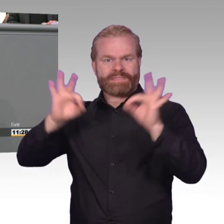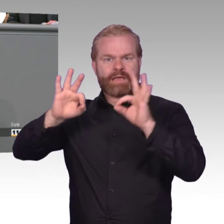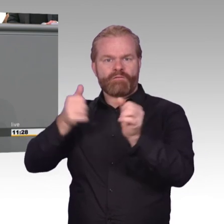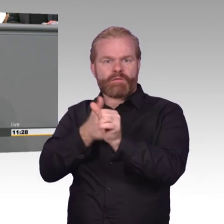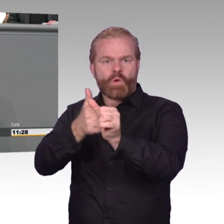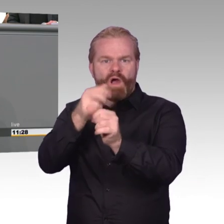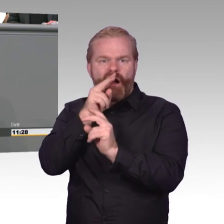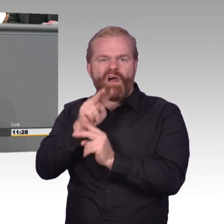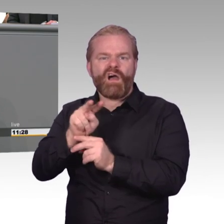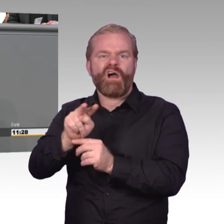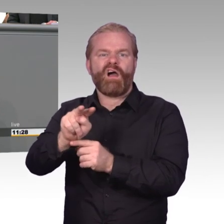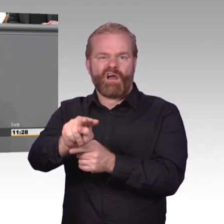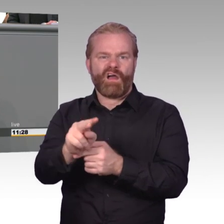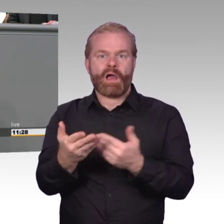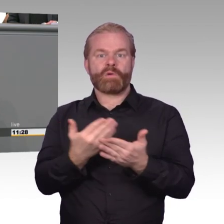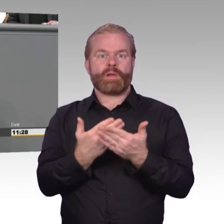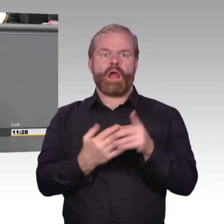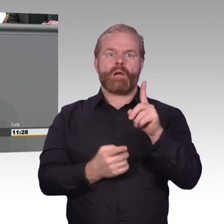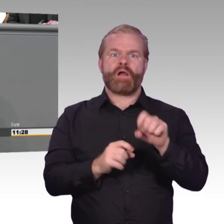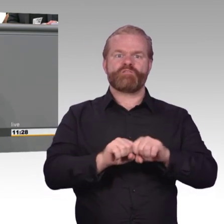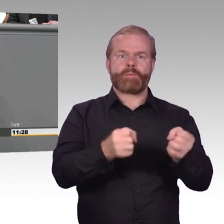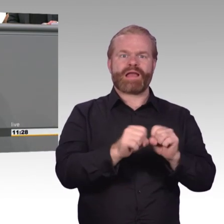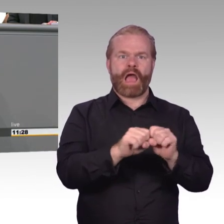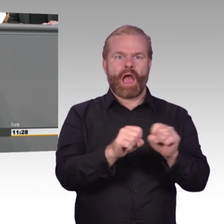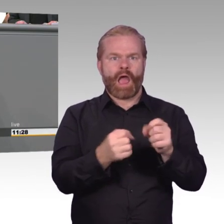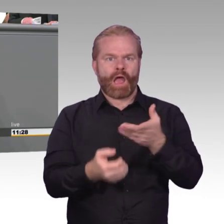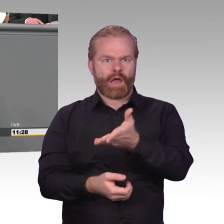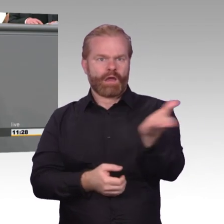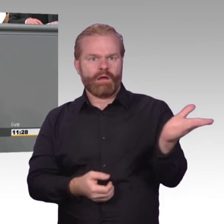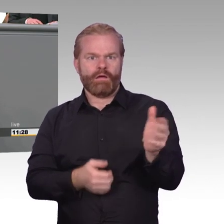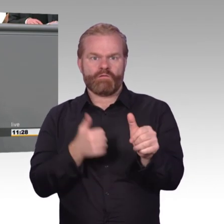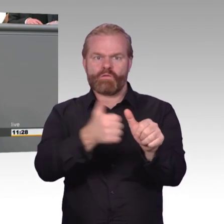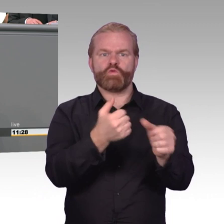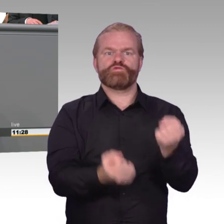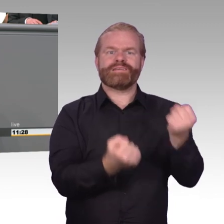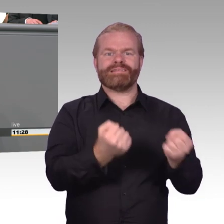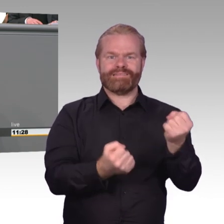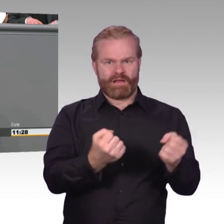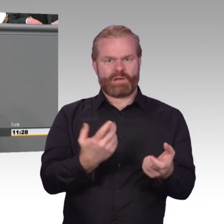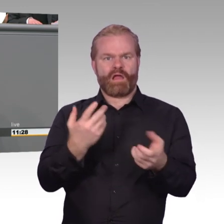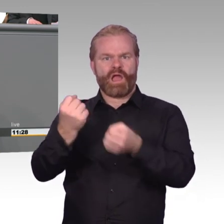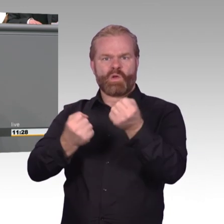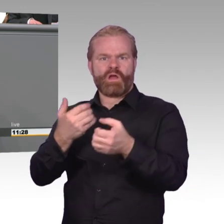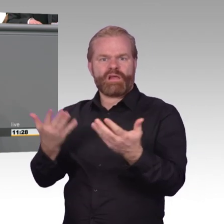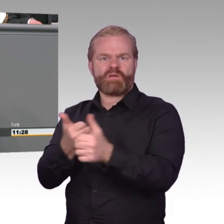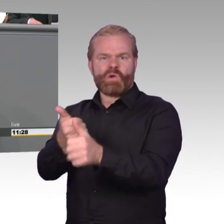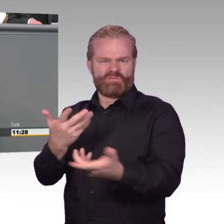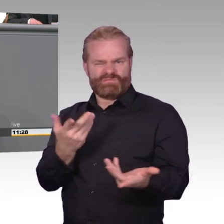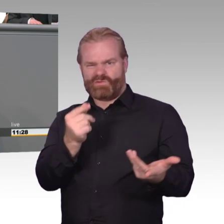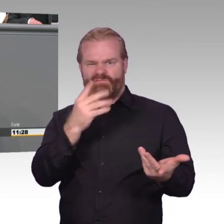Gesellschaft braucht die Privatheit. Die AfD steht für vernünftigen Datenschutz und den Schutz der Bürger. Wir wählen uns gegen